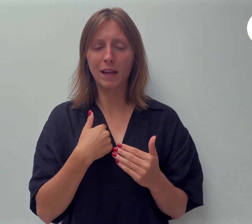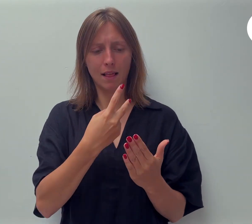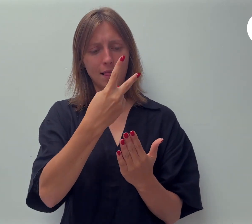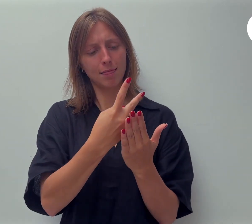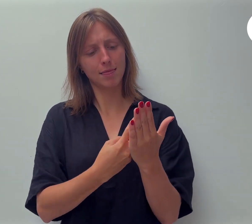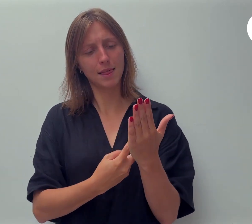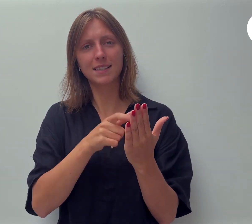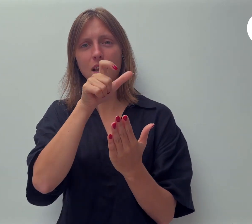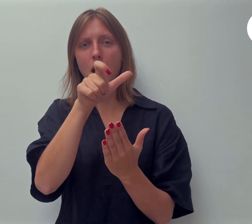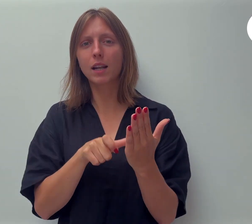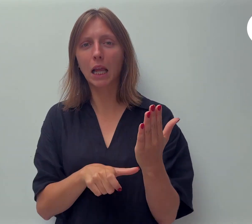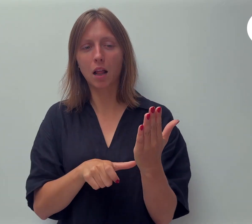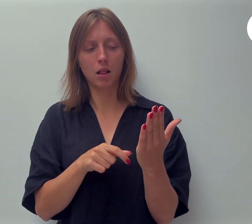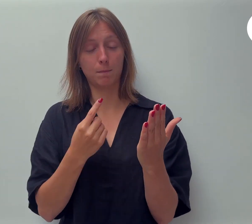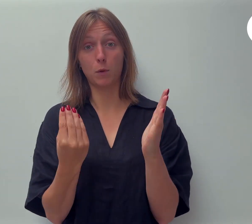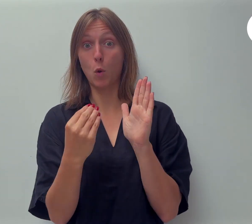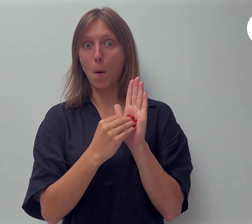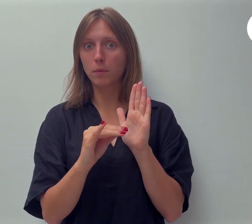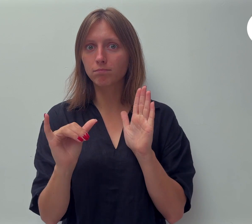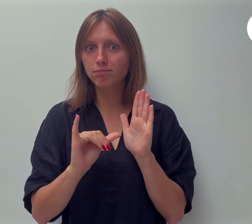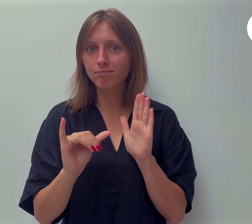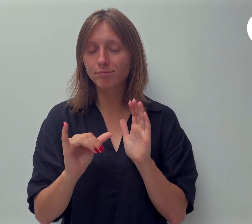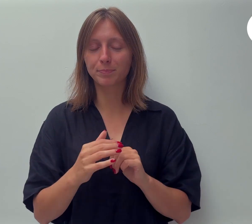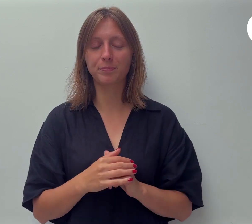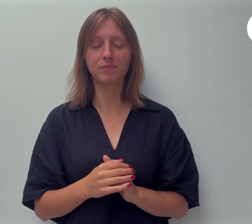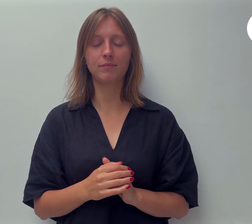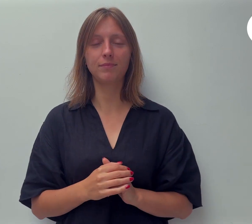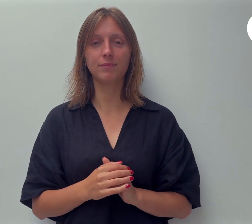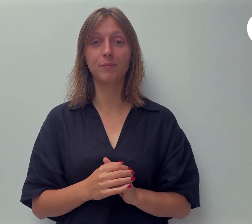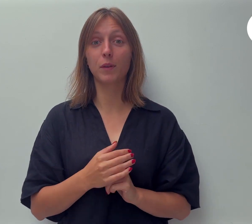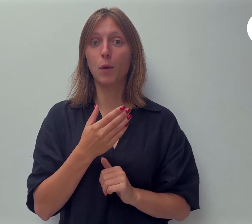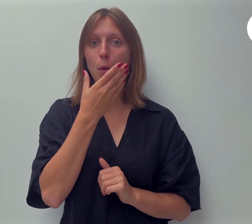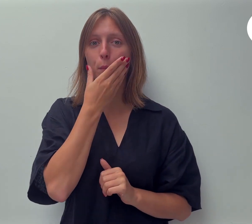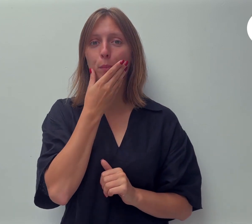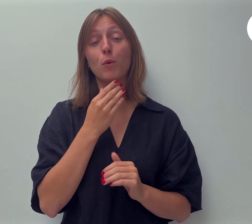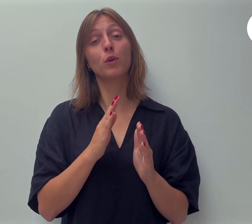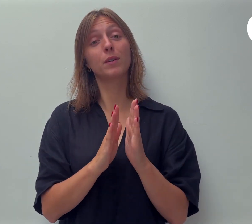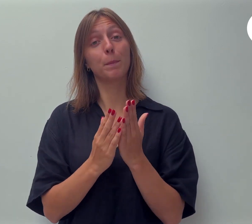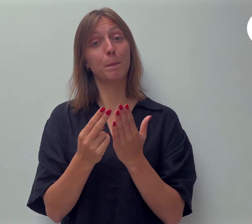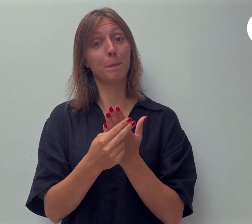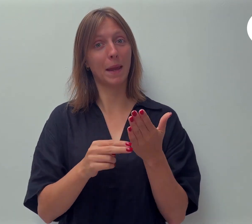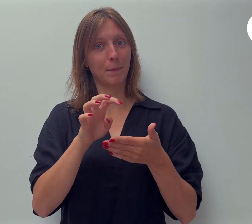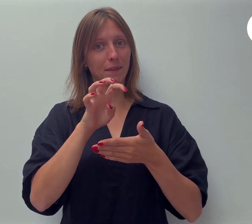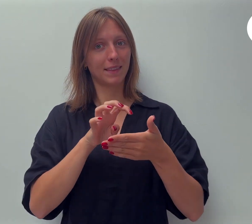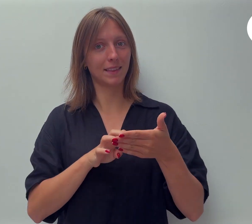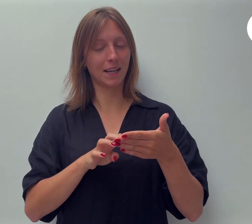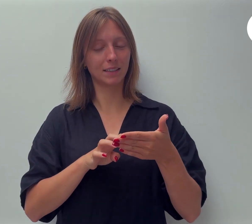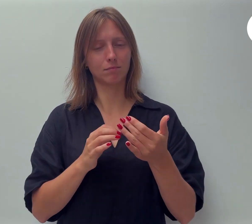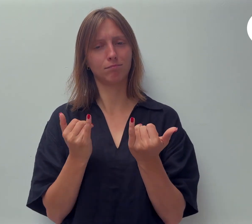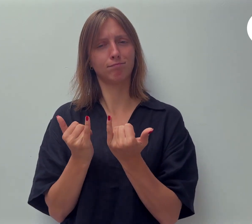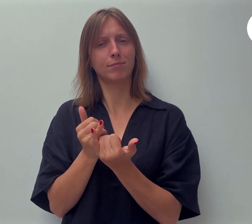schrijfster het volgende. Een mooie Bijbeltekst voor een vrouw vind ik, Sta op en schitter.